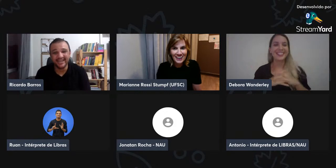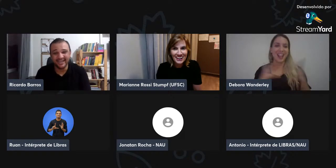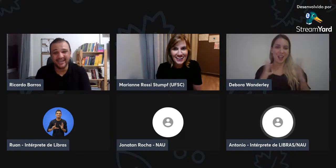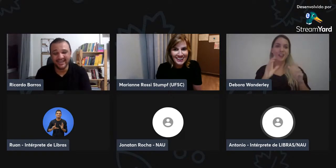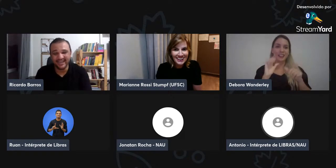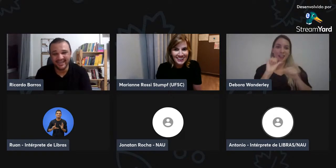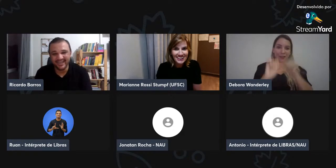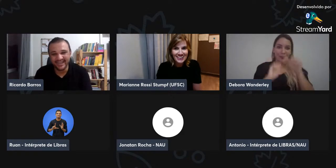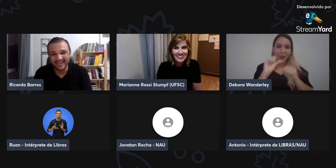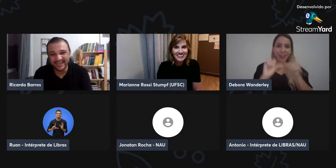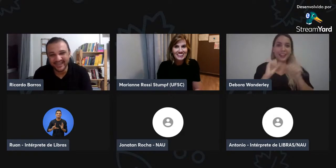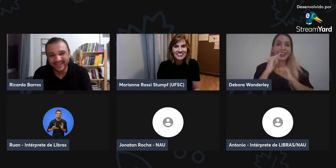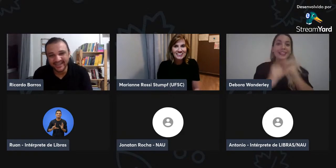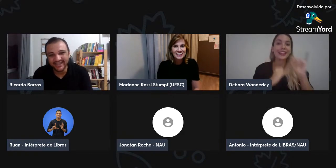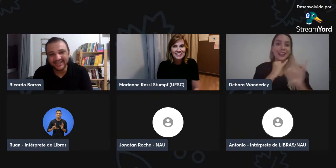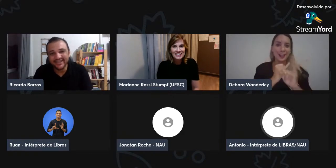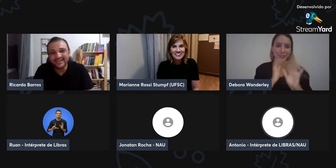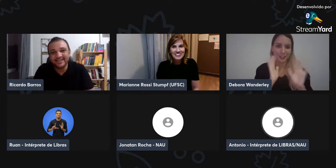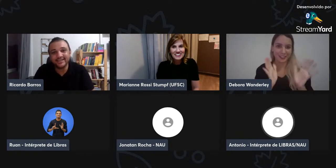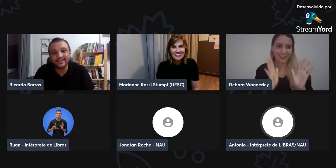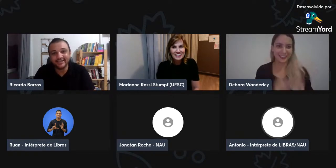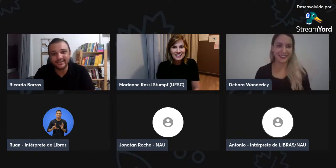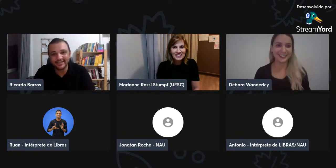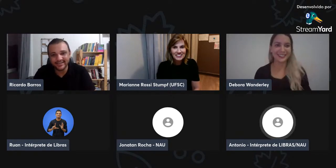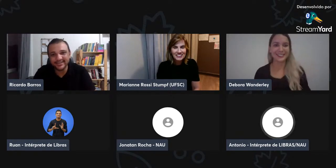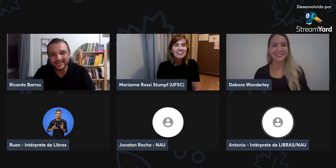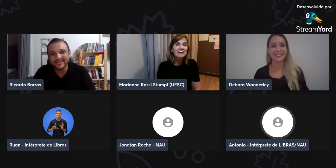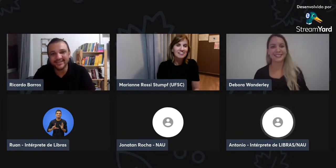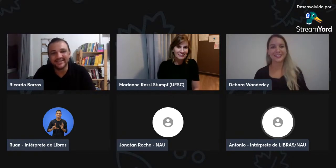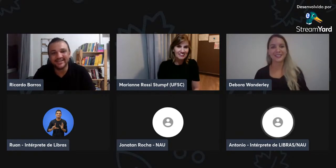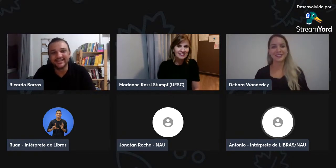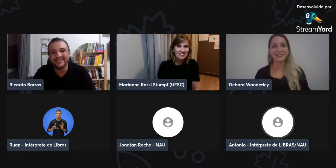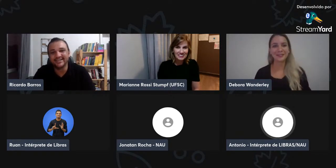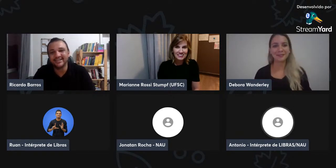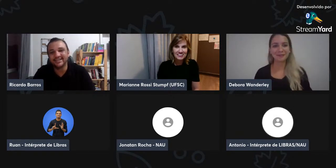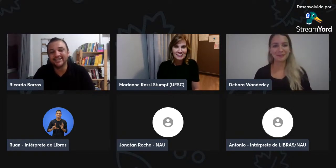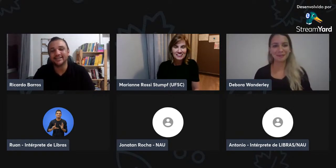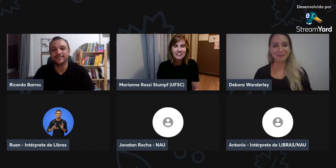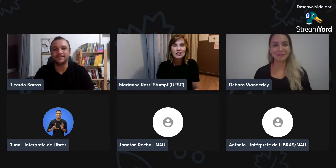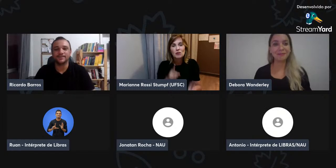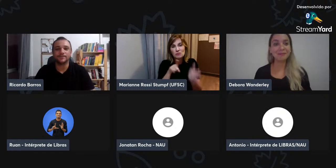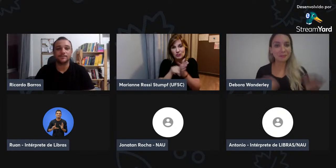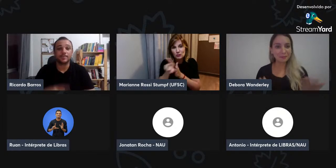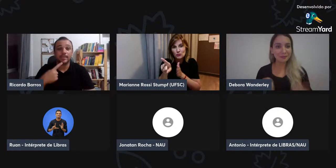Então, eu também espero, eu também espero, a minha internet ter um probleminha.